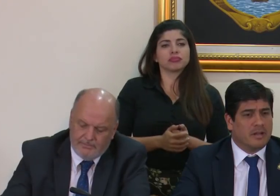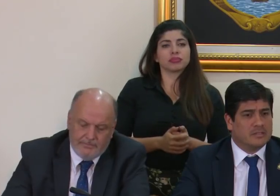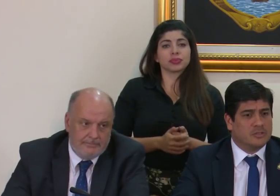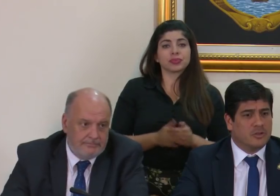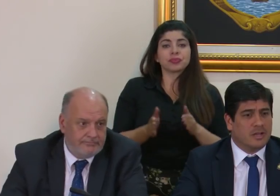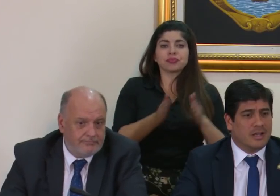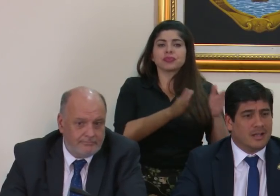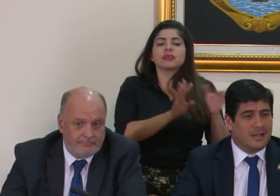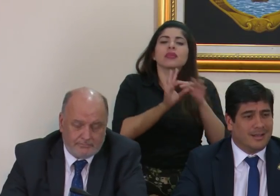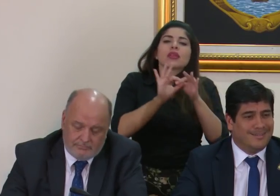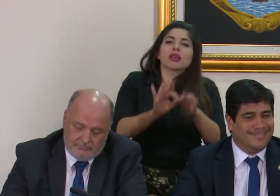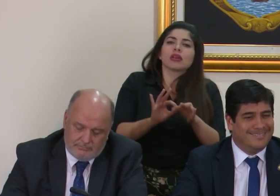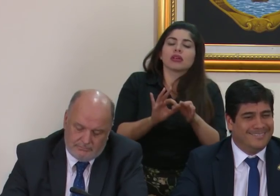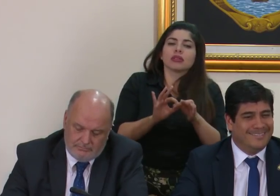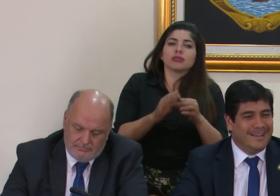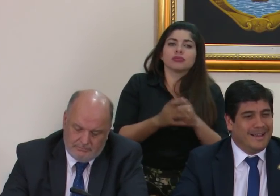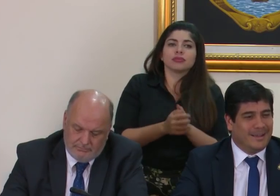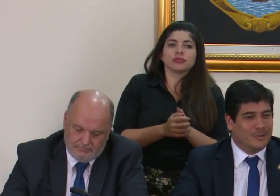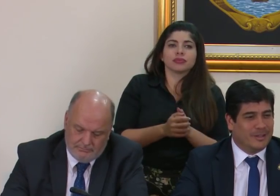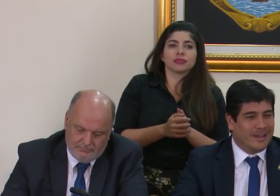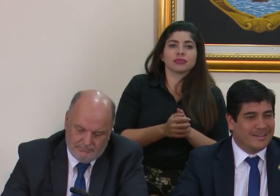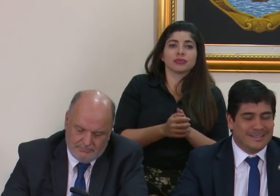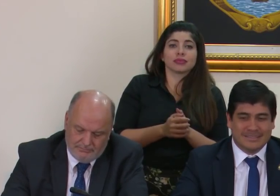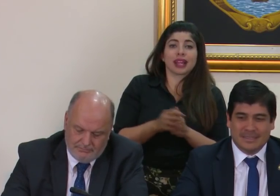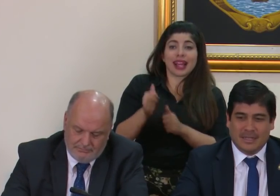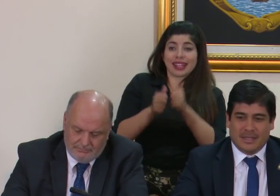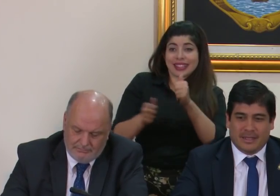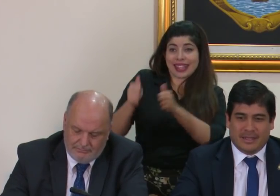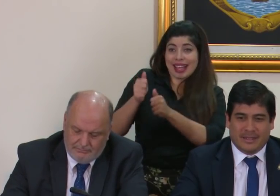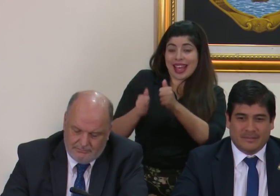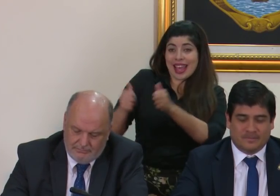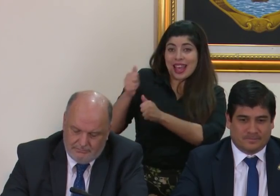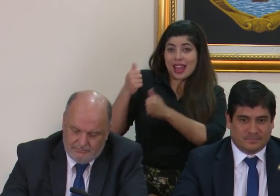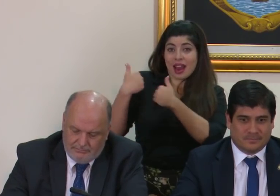En relación a los jerarcas,